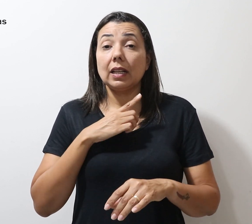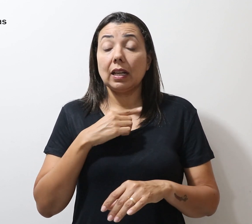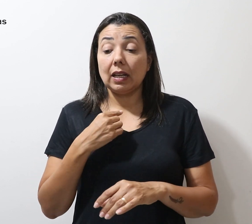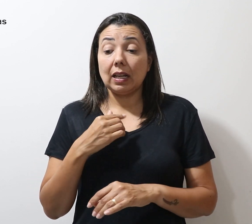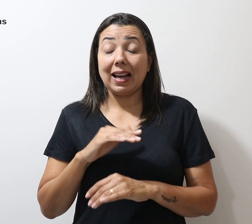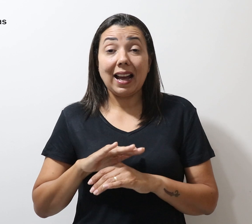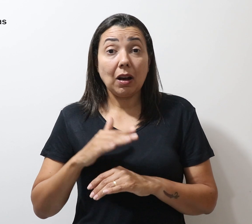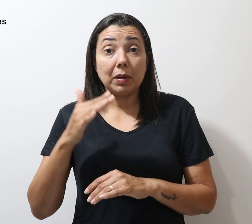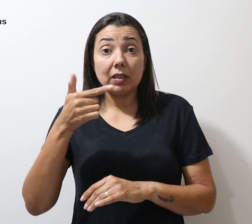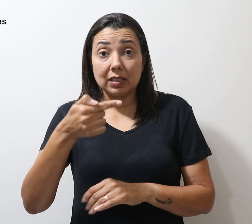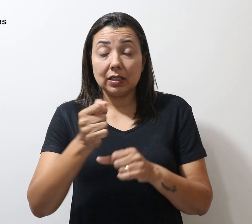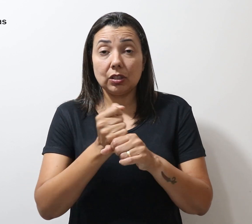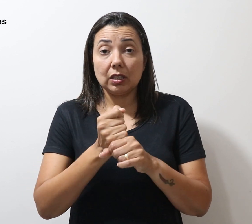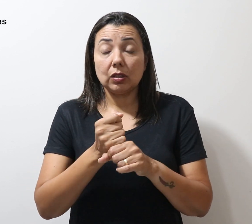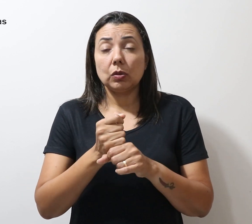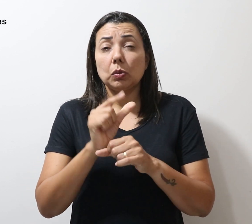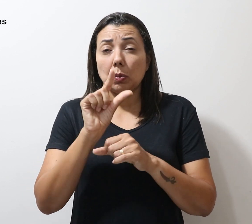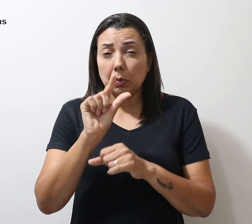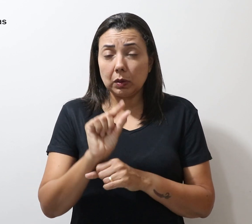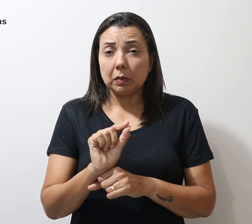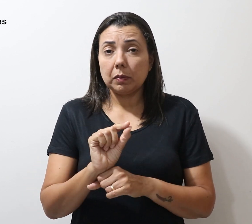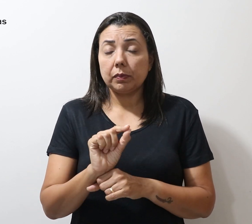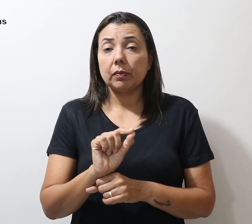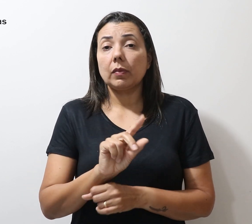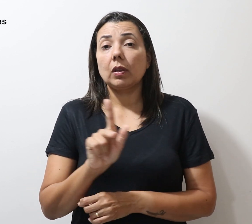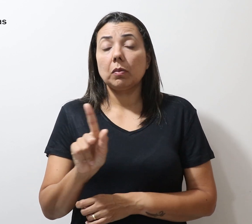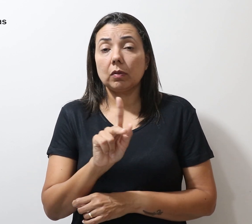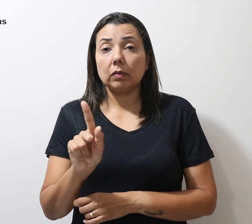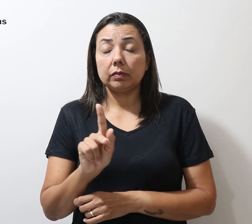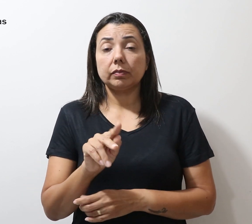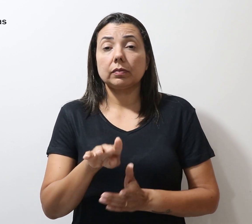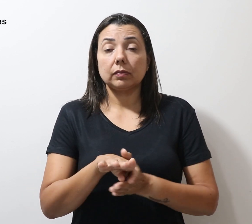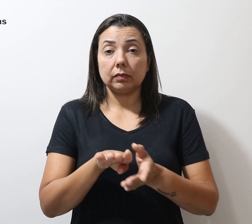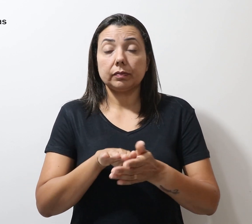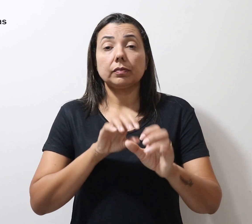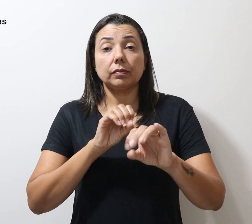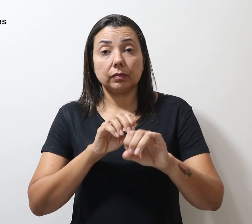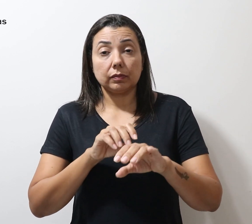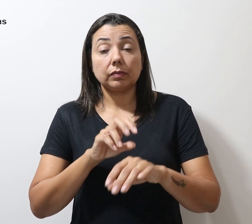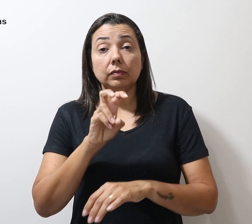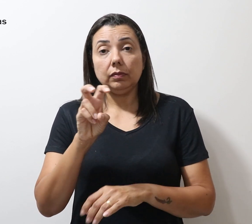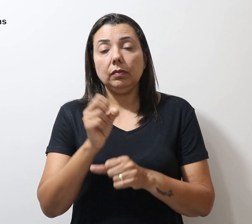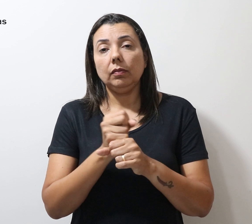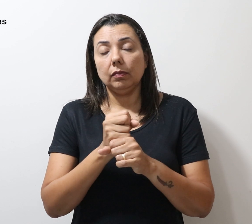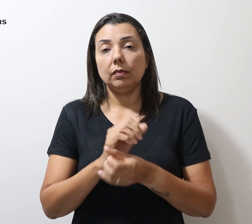7 anos na idade mínima e professores e orientadores 5 anos. Além